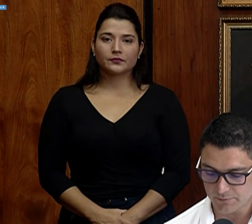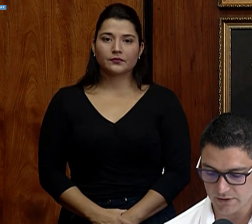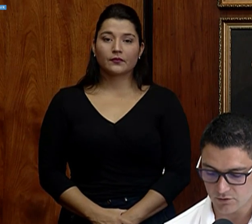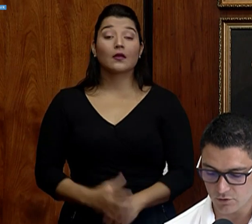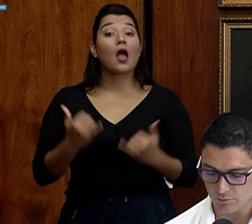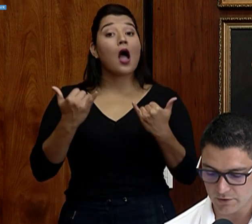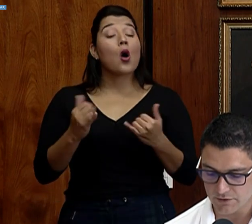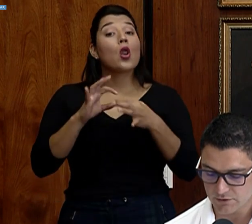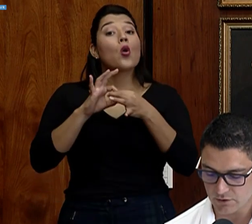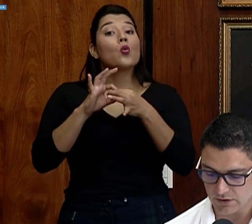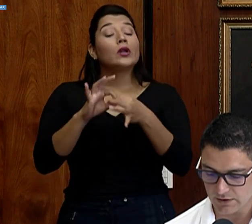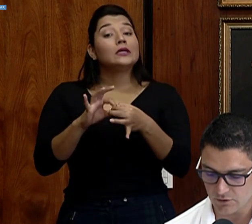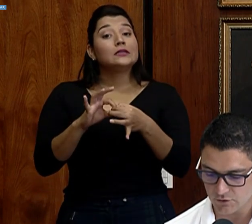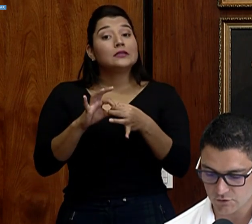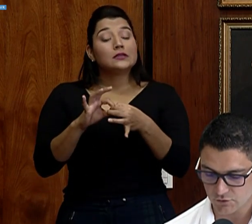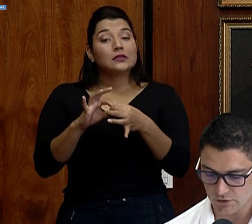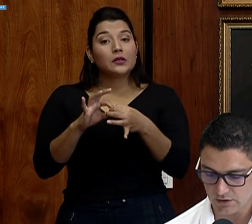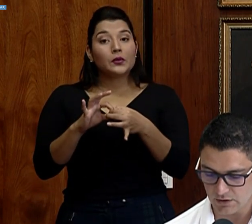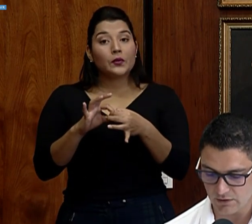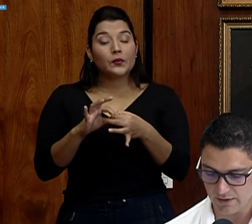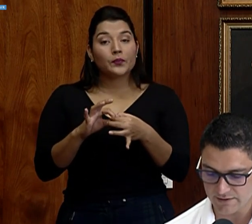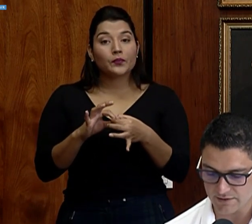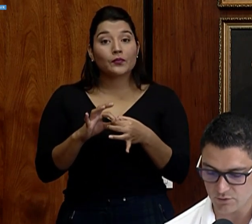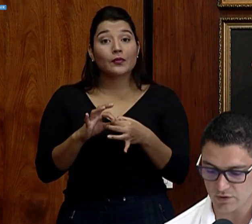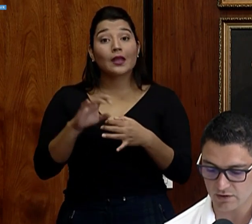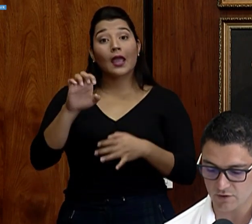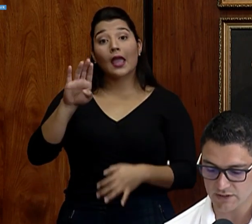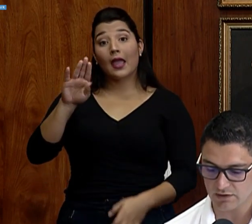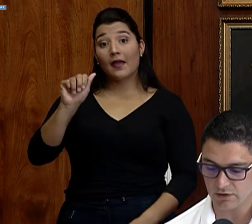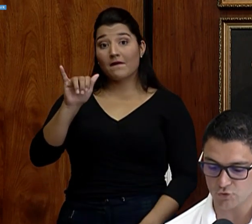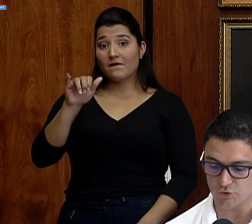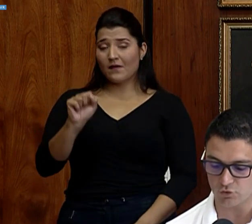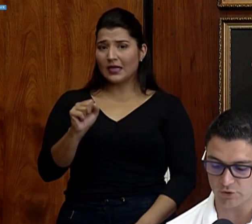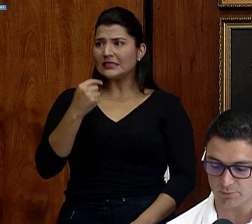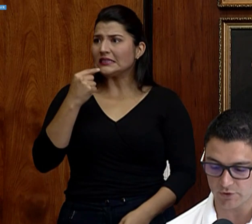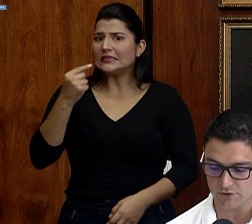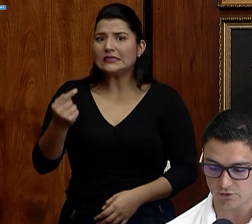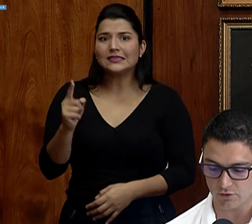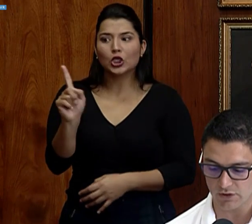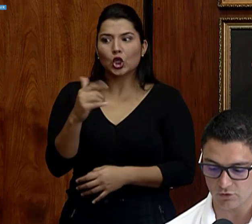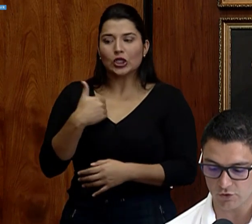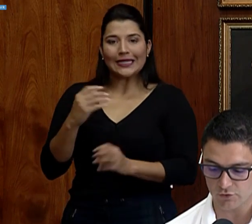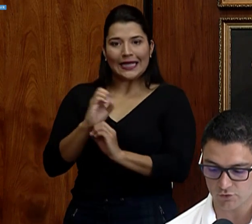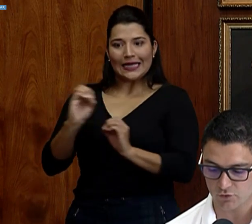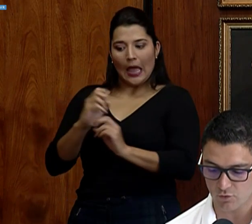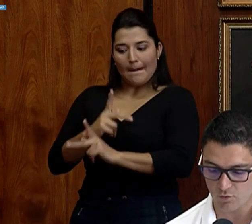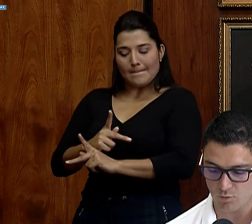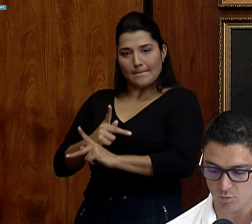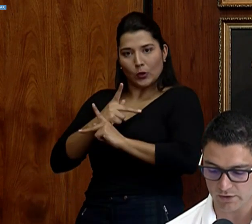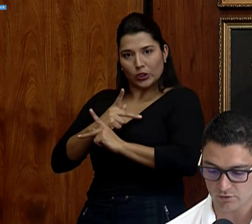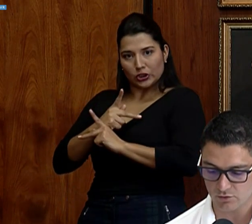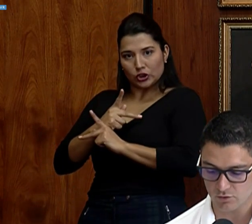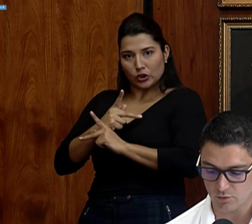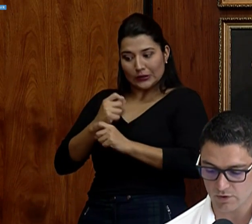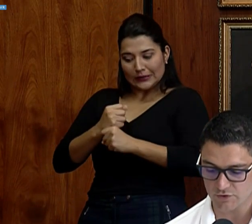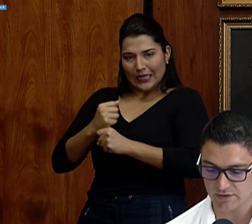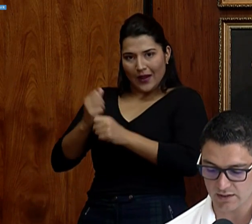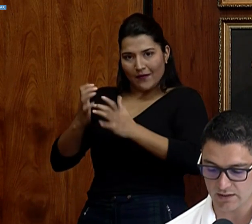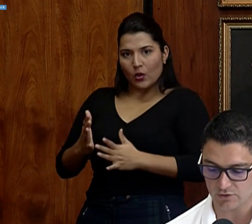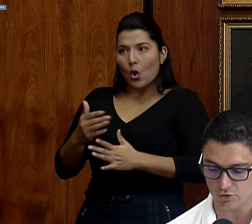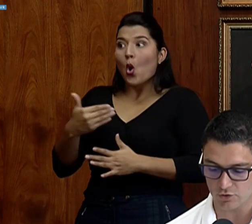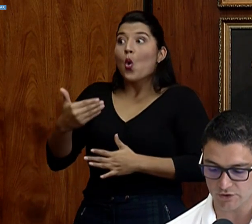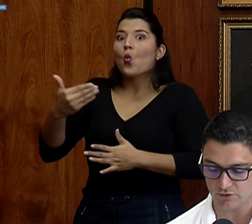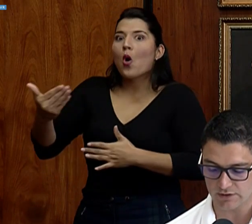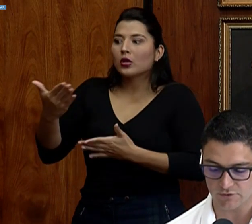Con respecto, bueno, esto de los evais que aseguran que no les han llevado los insumos de protección idóneos, ¿cuándo se